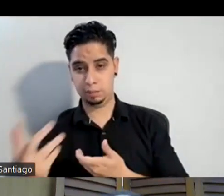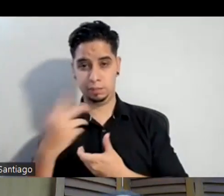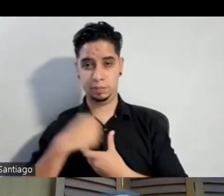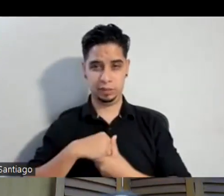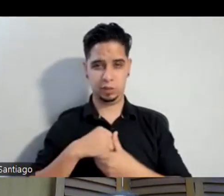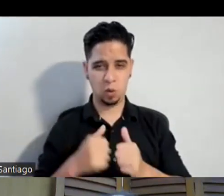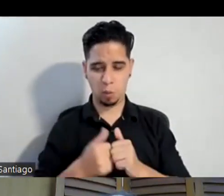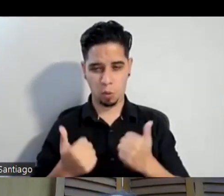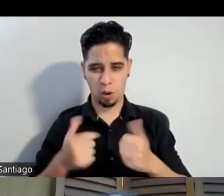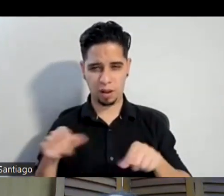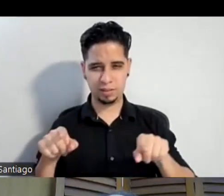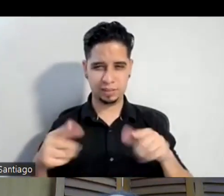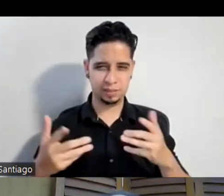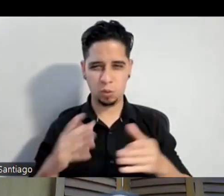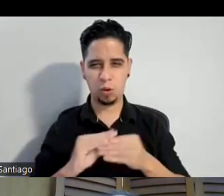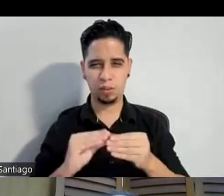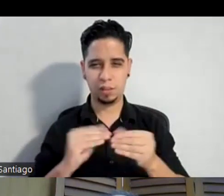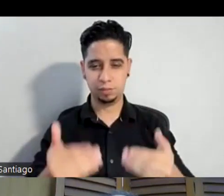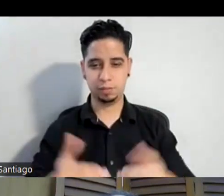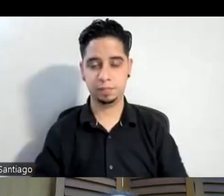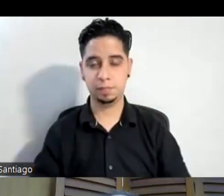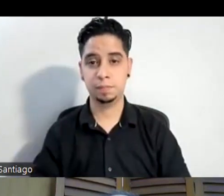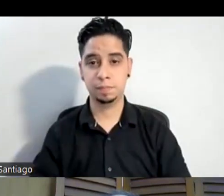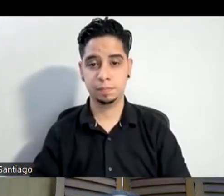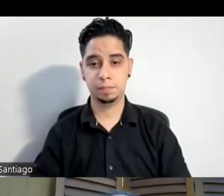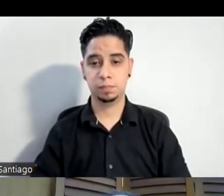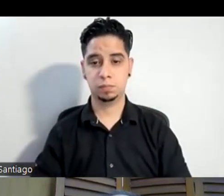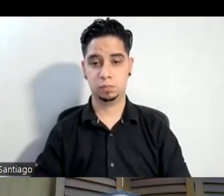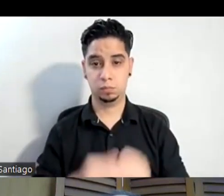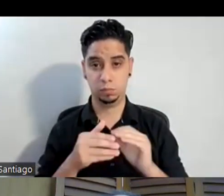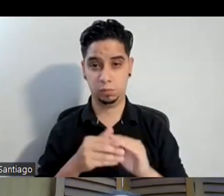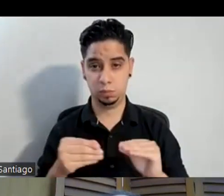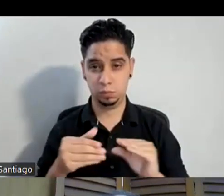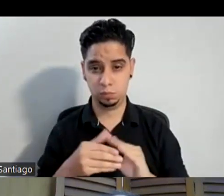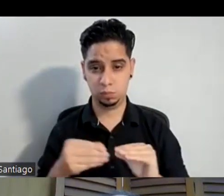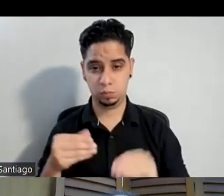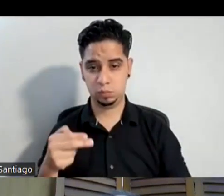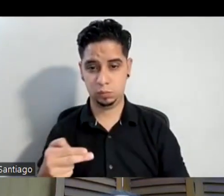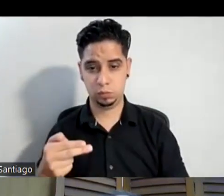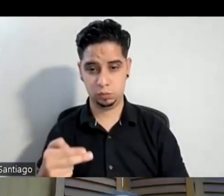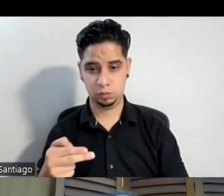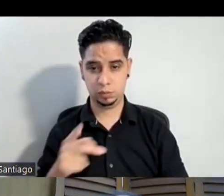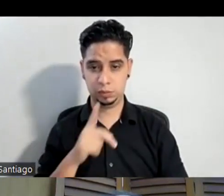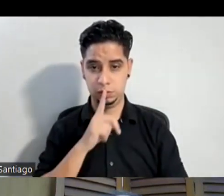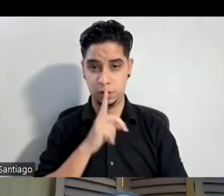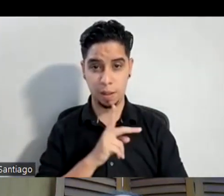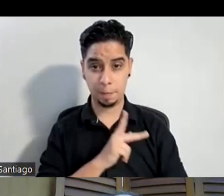mira, les voy a contar una historia, esto es algo bien personal, ¿verdad? Pero pues,